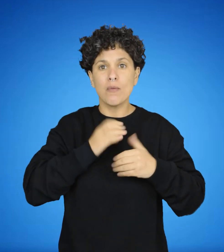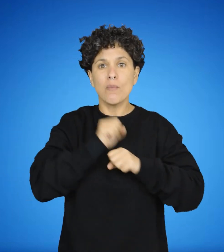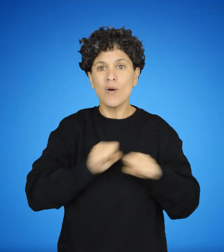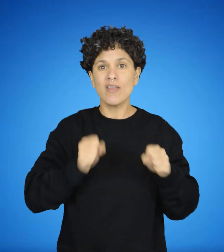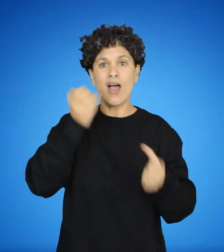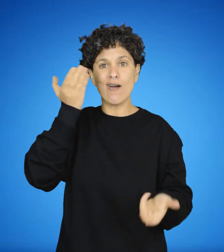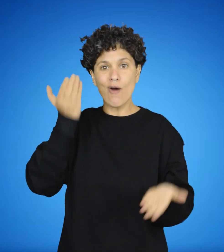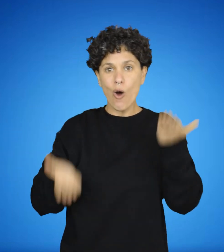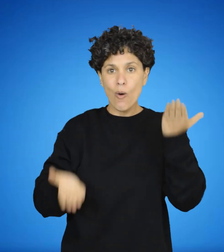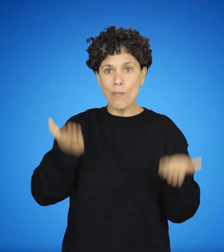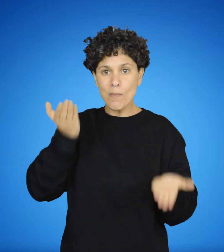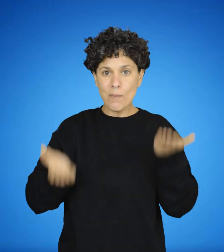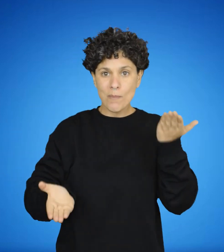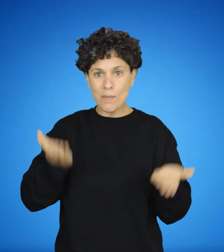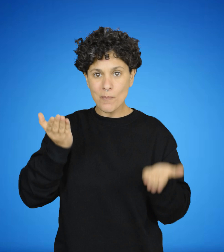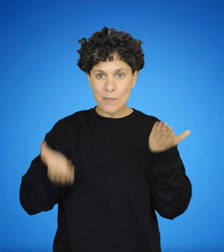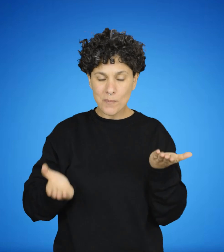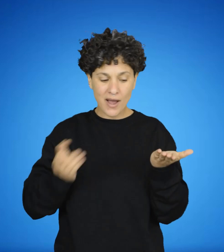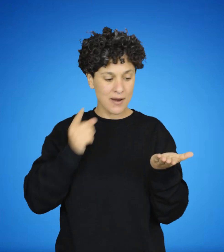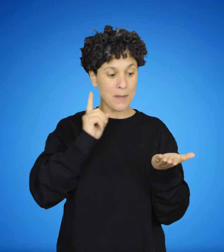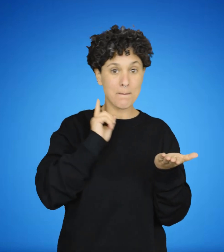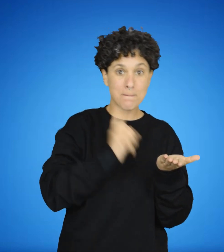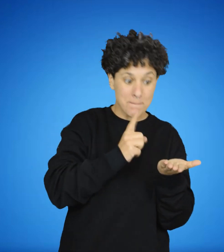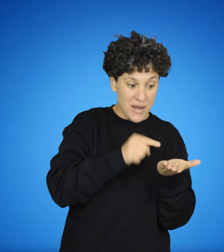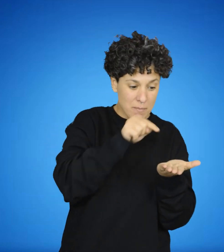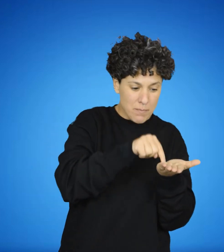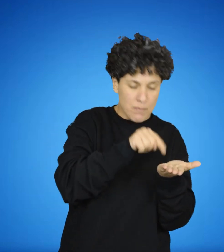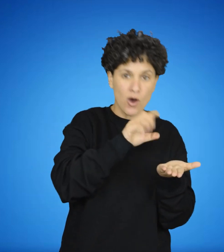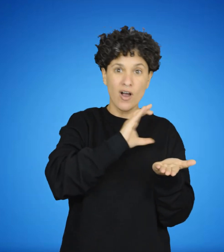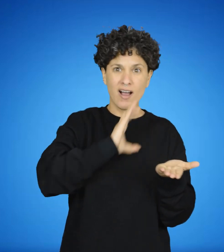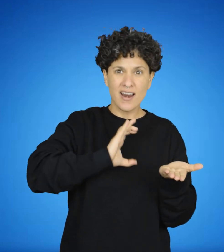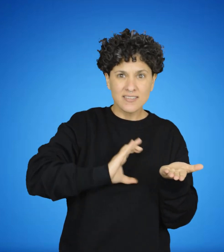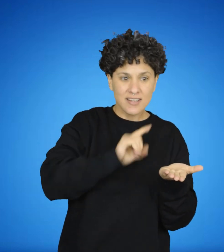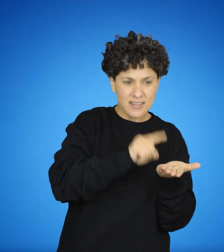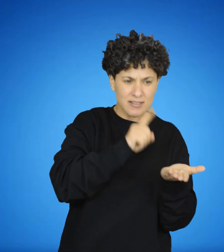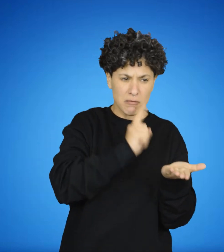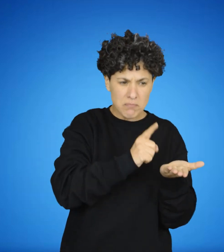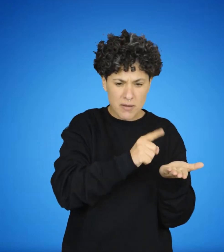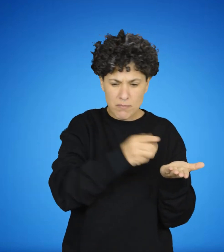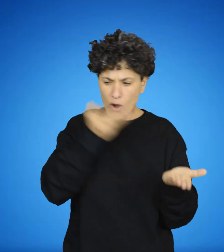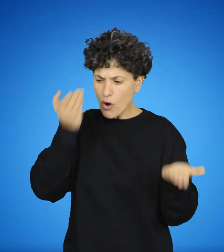fuese así, no podríamos decir que ese objeto ha cambiado. A.